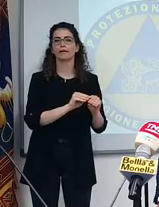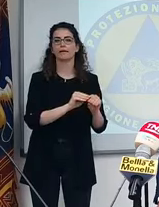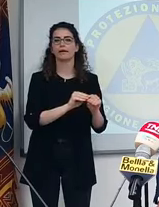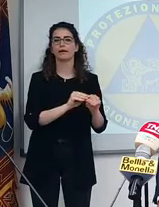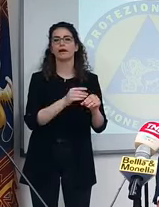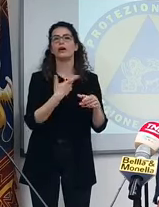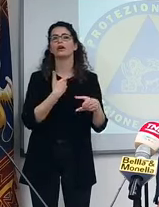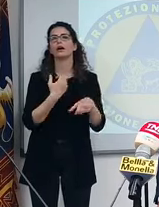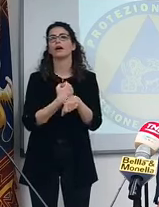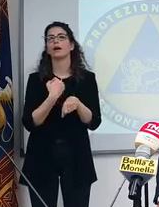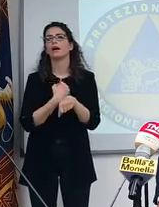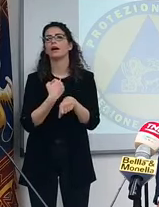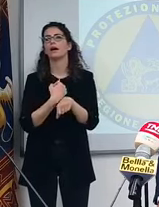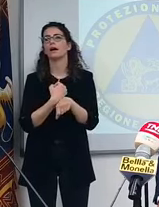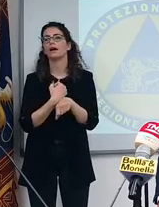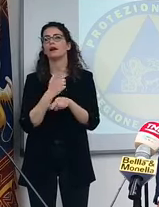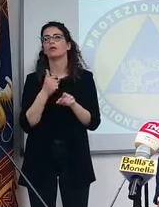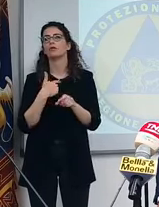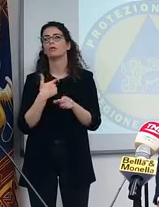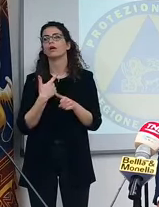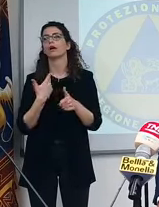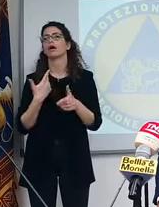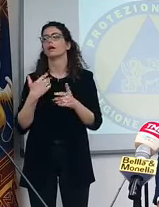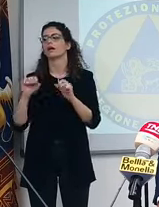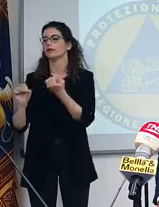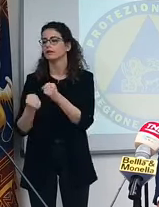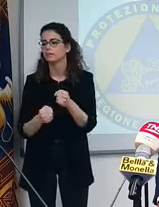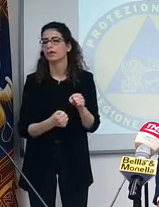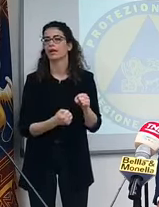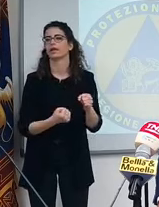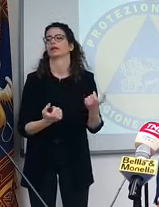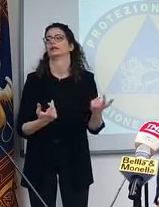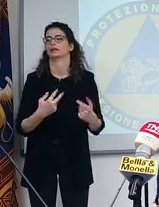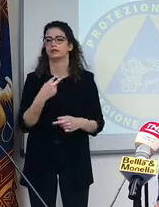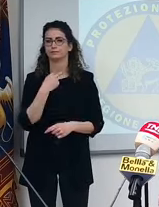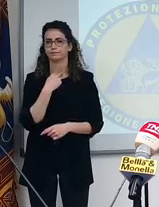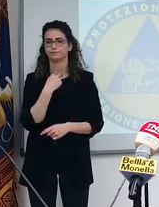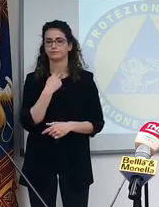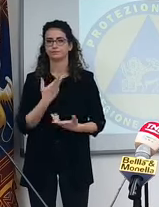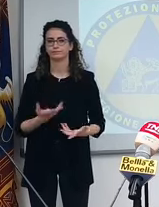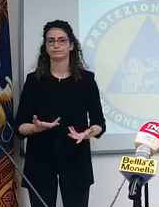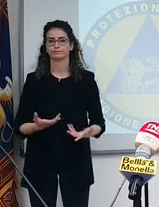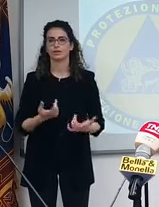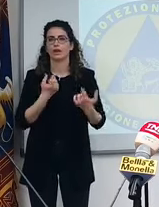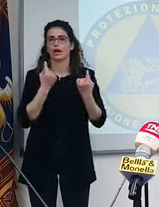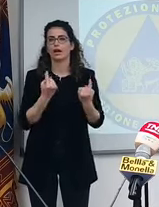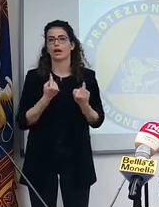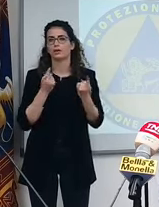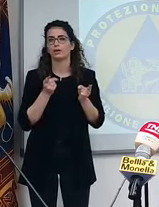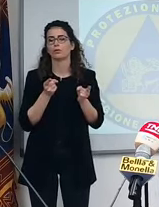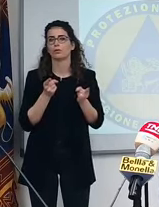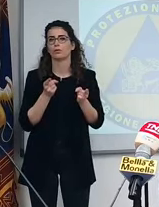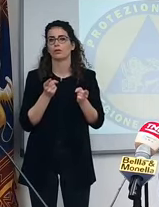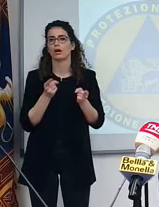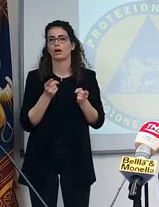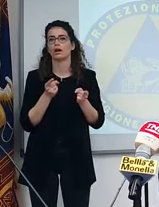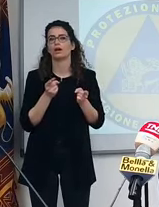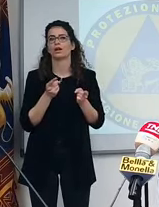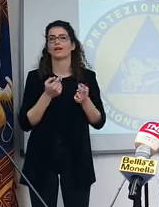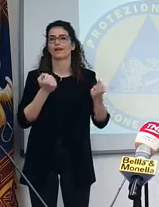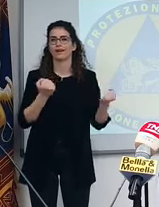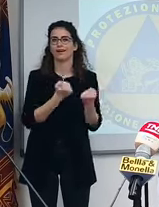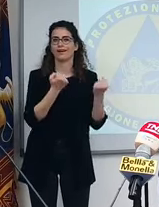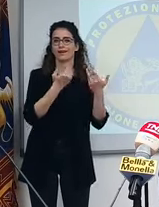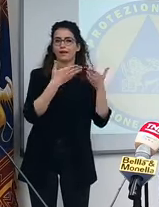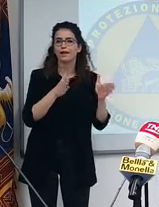a lavorare di notte nella nettezza urbana, queste robe, cioè in attesa che si riaprano le sagre e